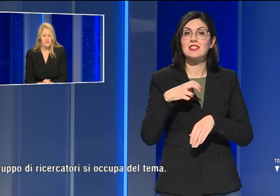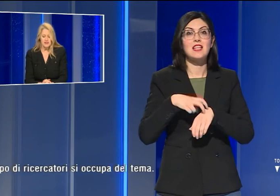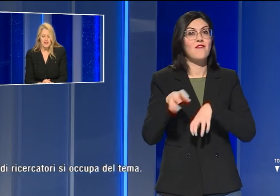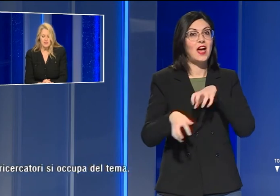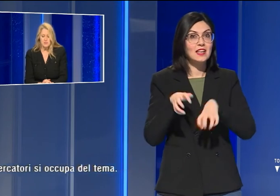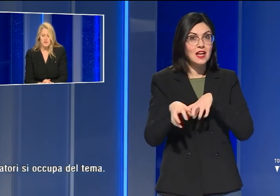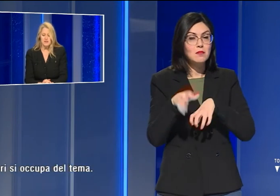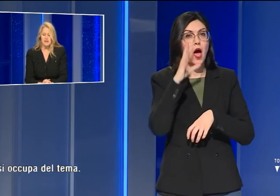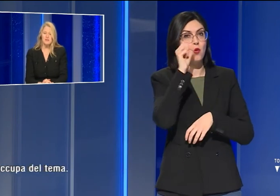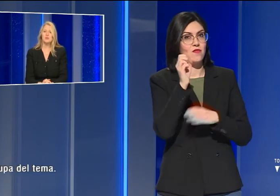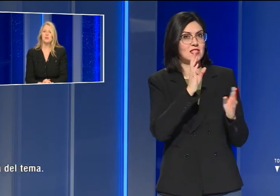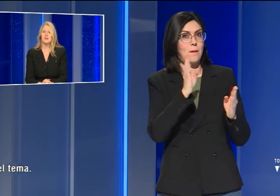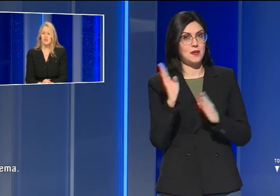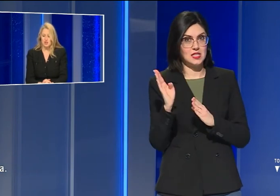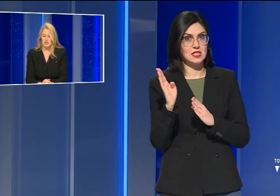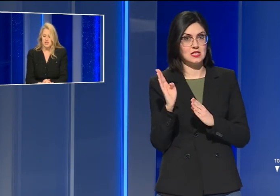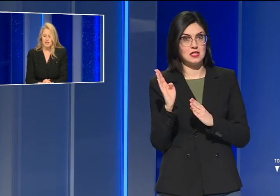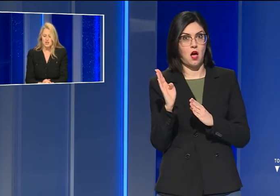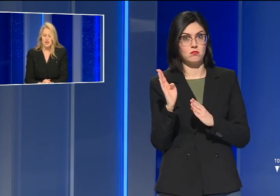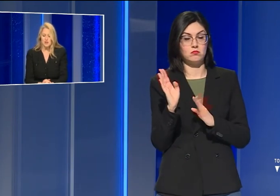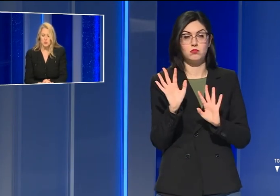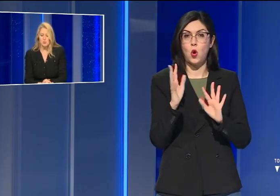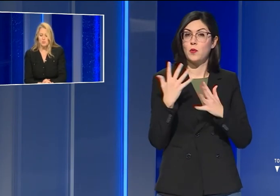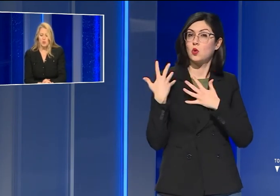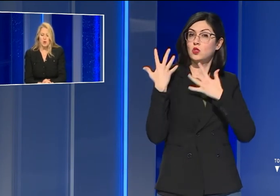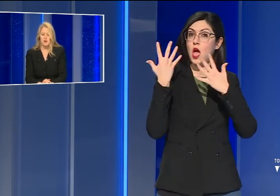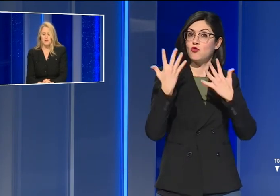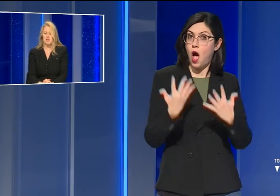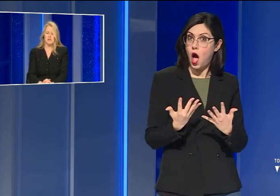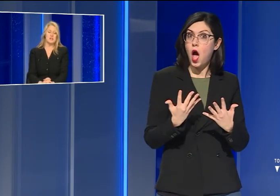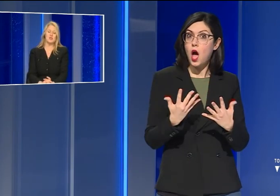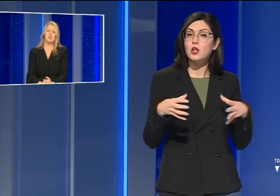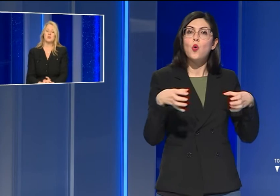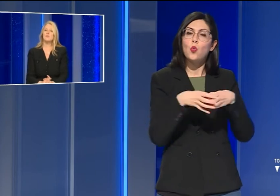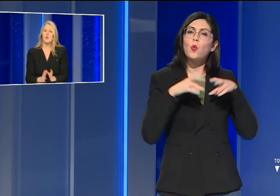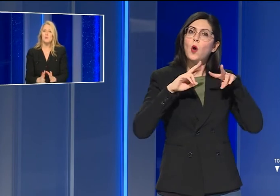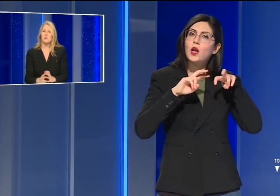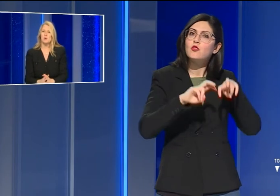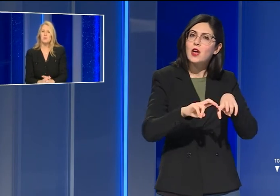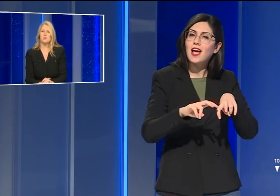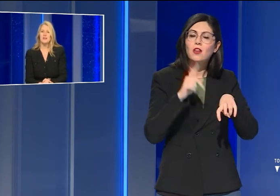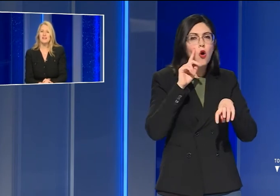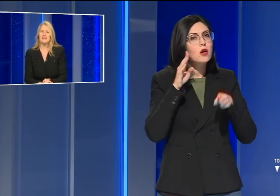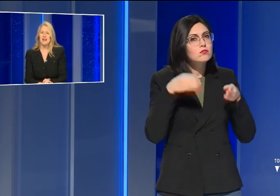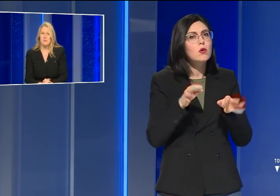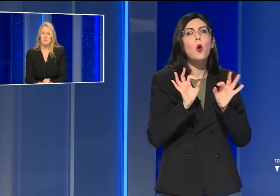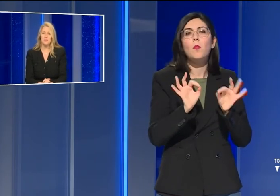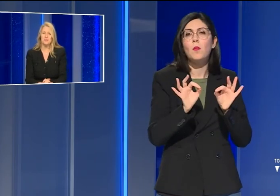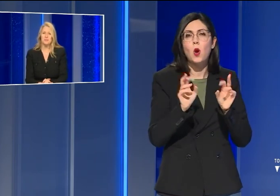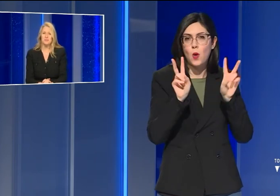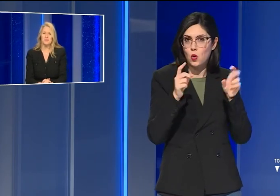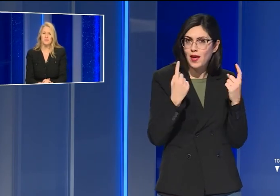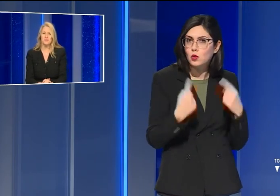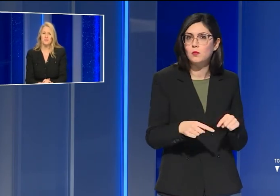'Università di Pisa dove da circa 10 anni un gruppo di ricercatori si occupa proprio del tema.